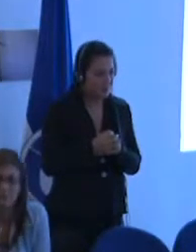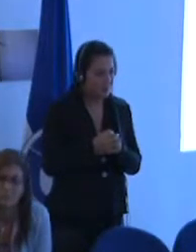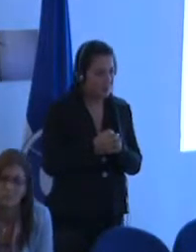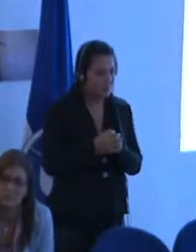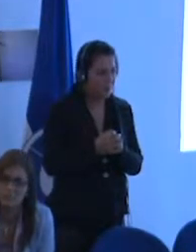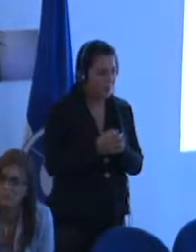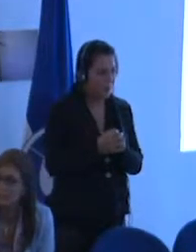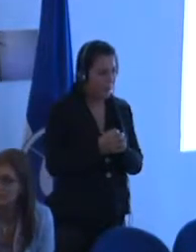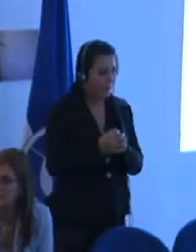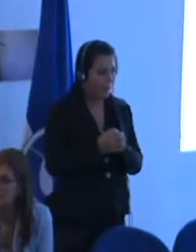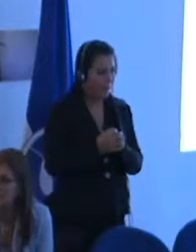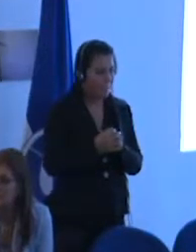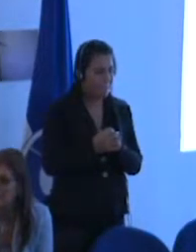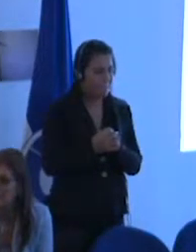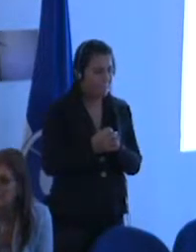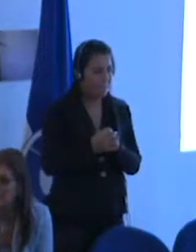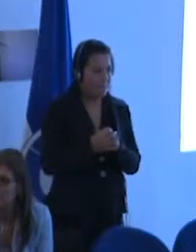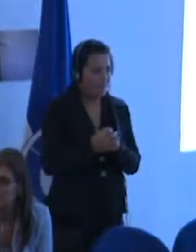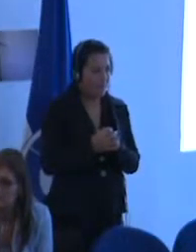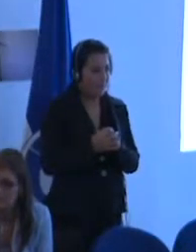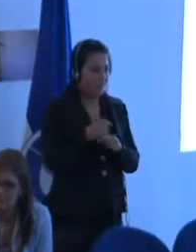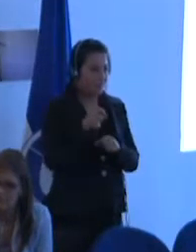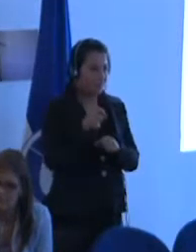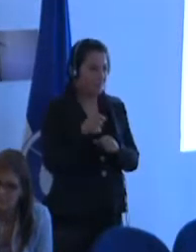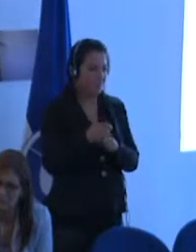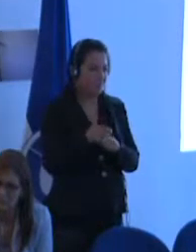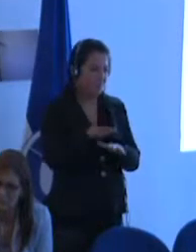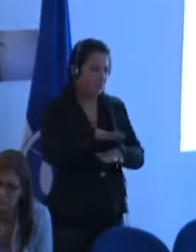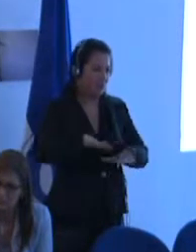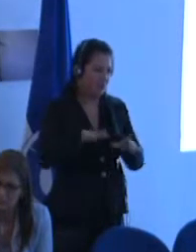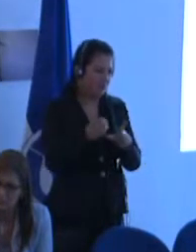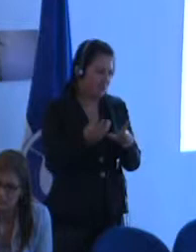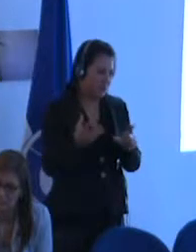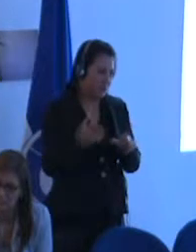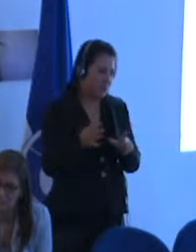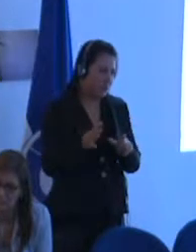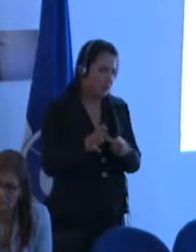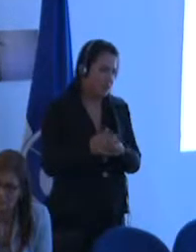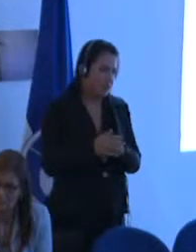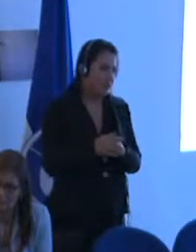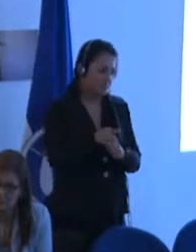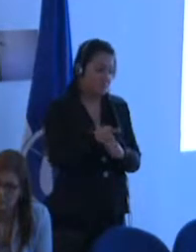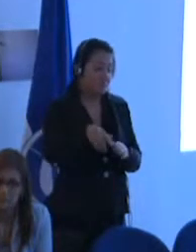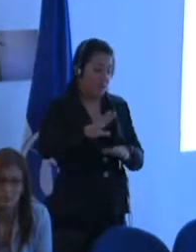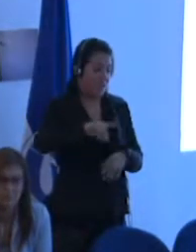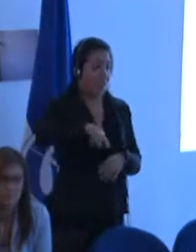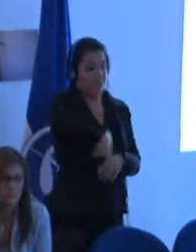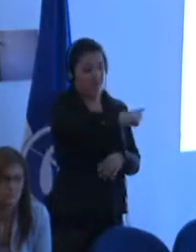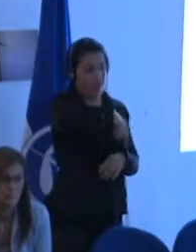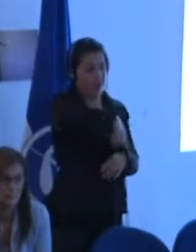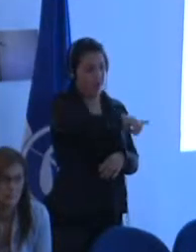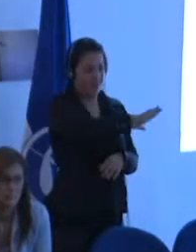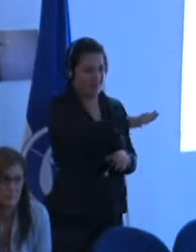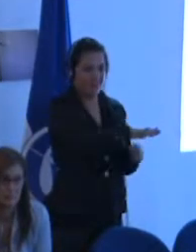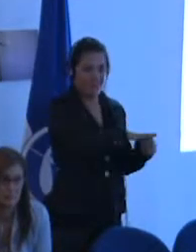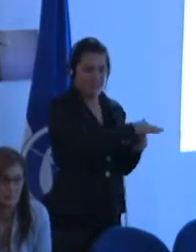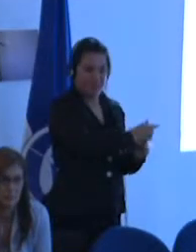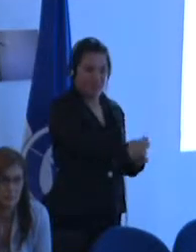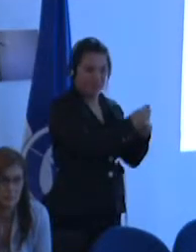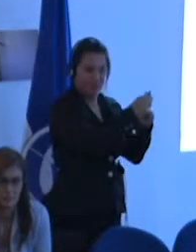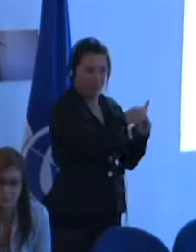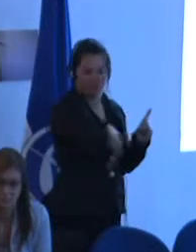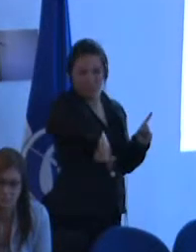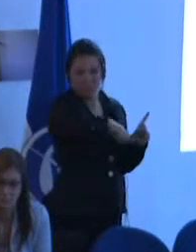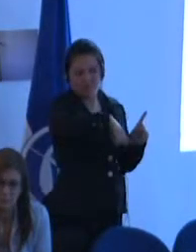siete veces más a sus hijos a establecimientos especializados que